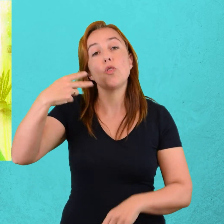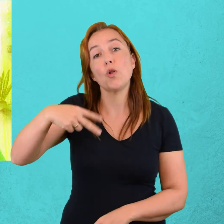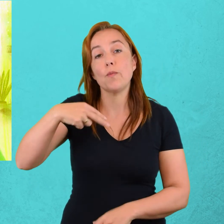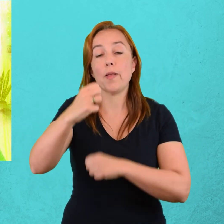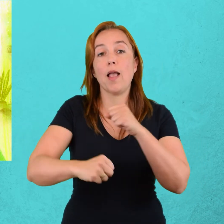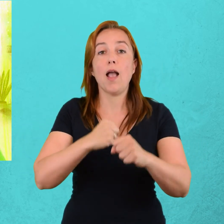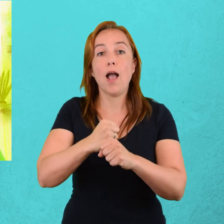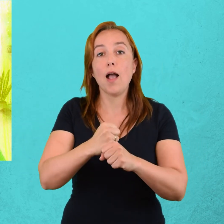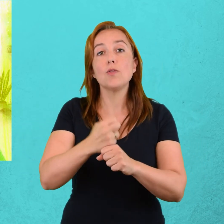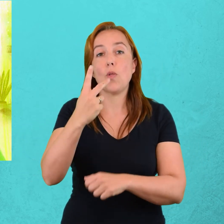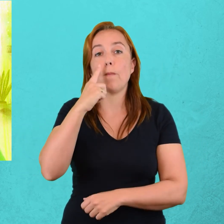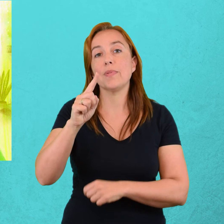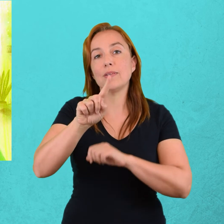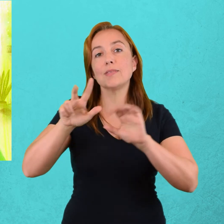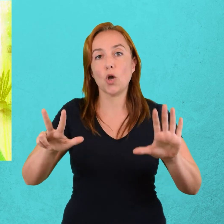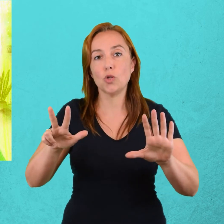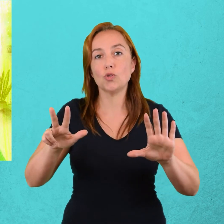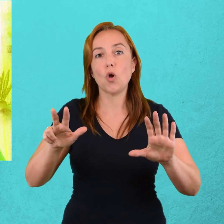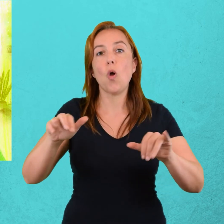de 2018. Editorial Planeta.